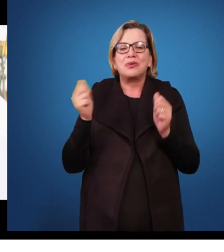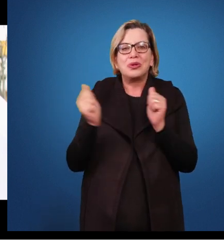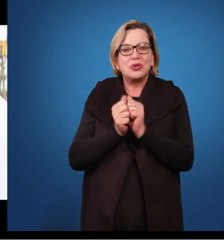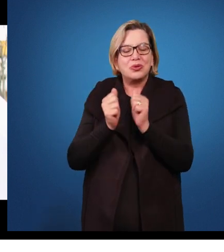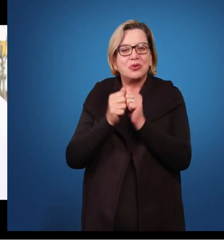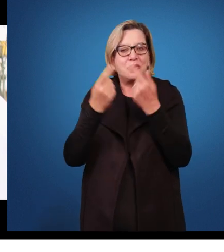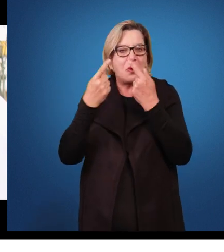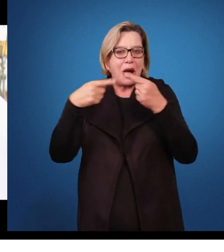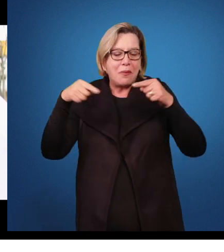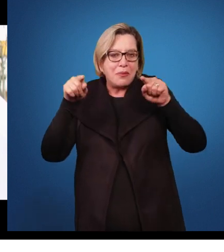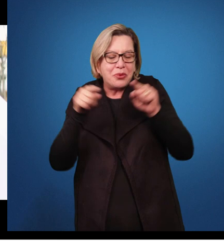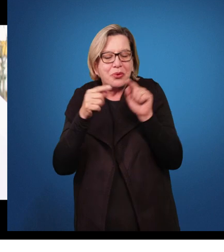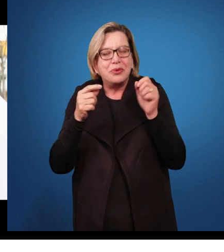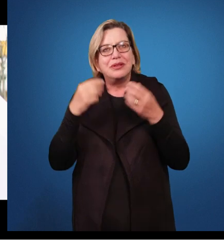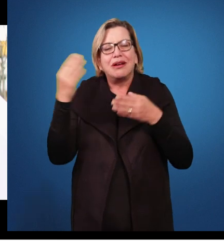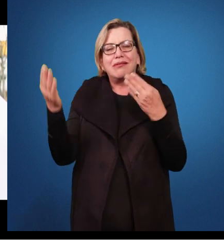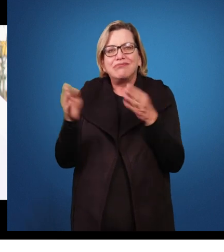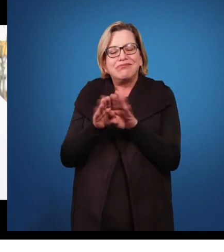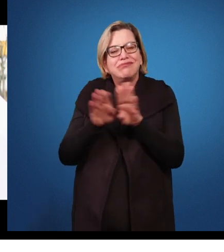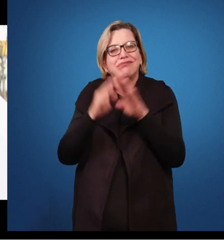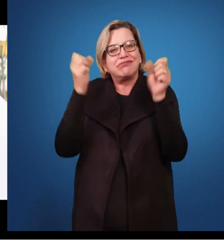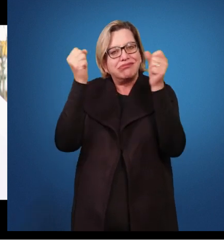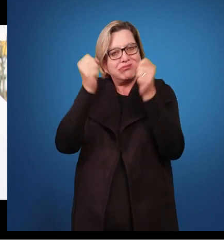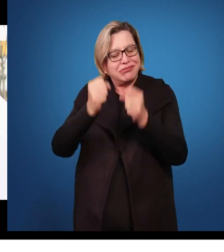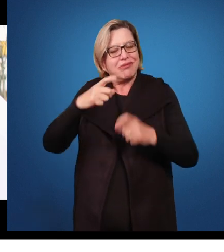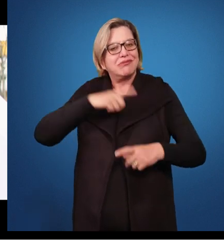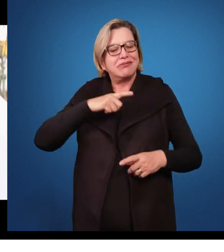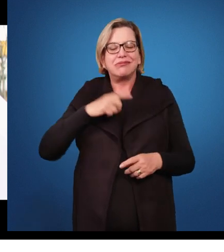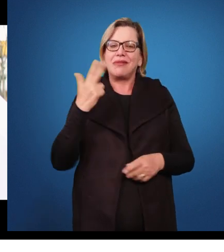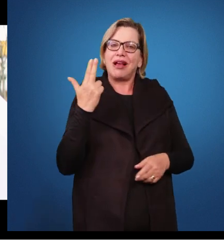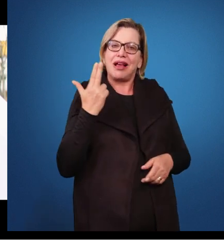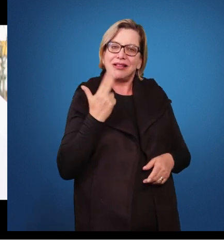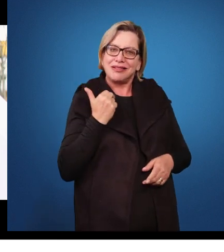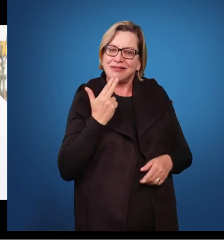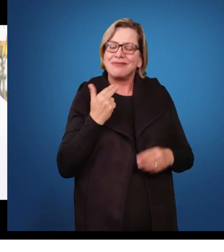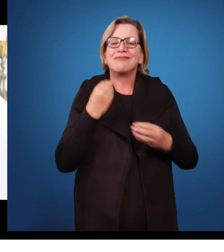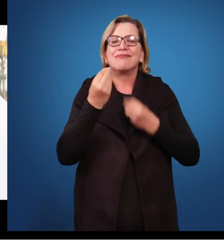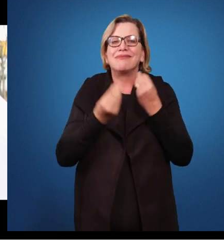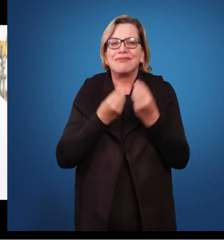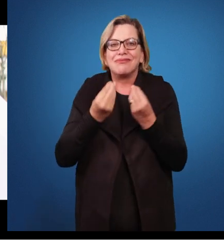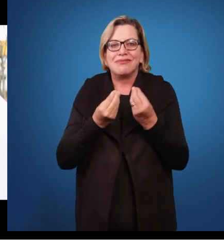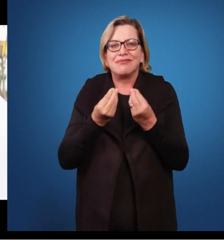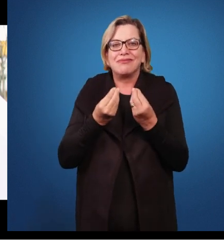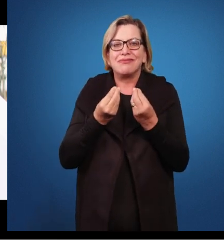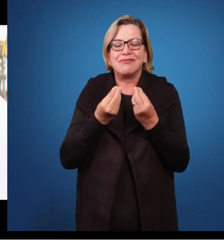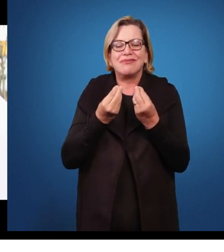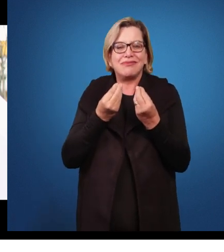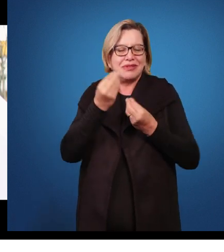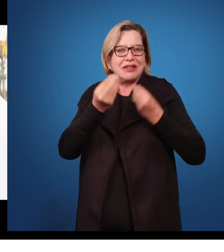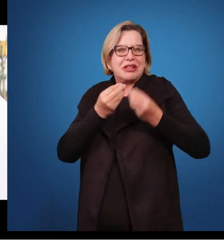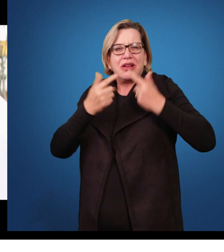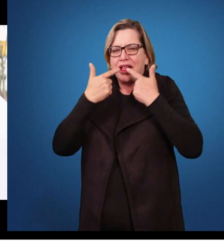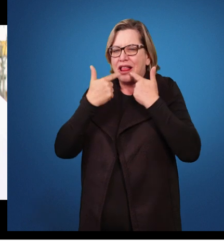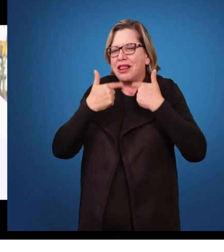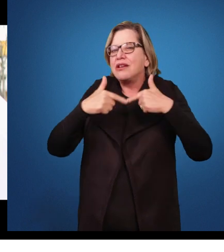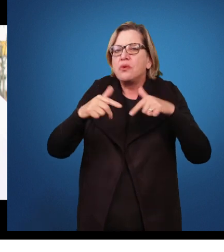artística, ele pode ter também um talento dentro de uma outra área, que seria a área linguística, por exemplo.